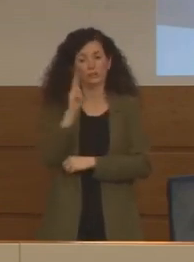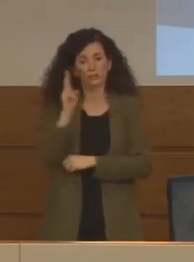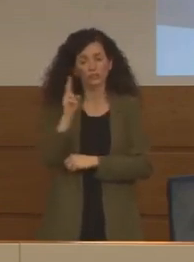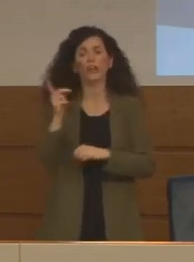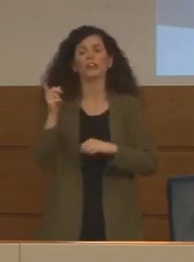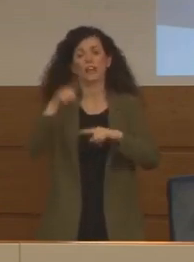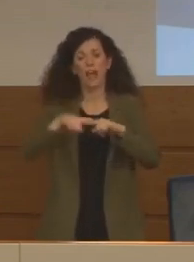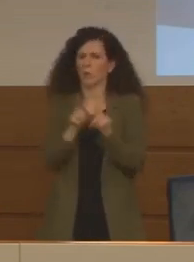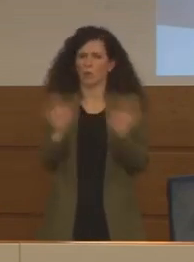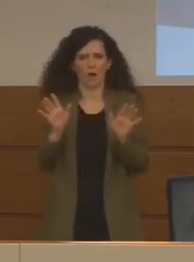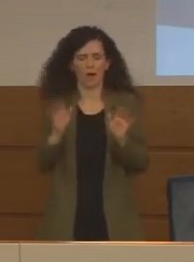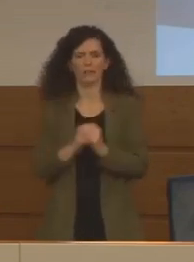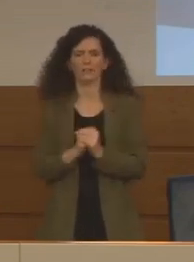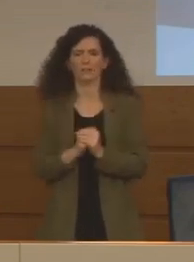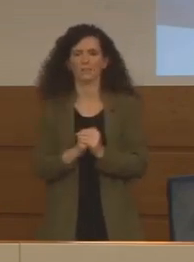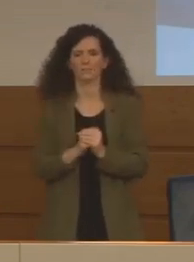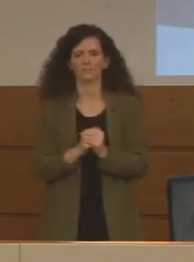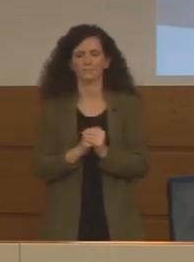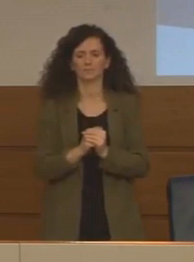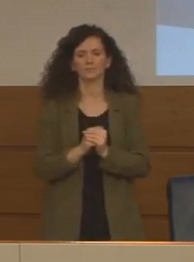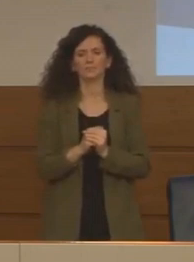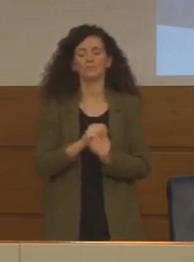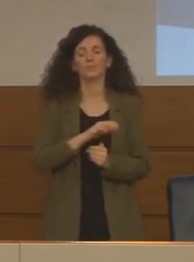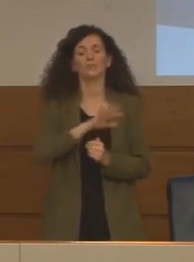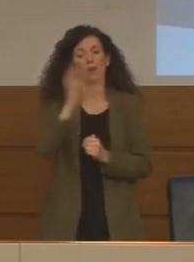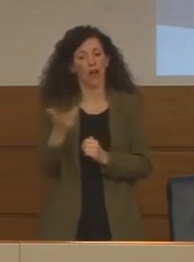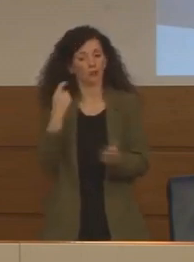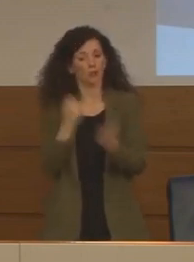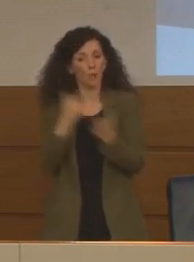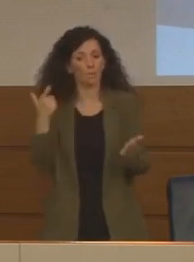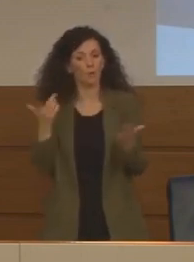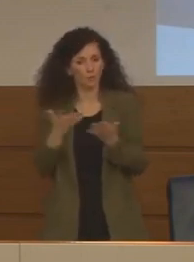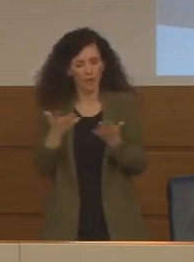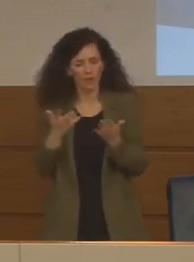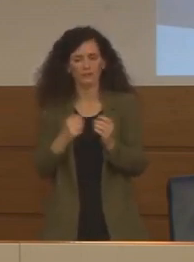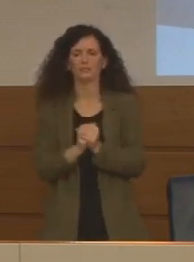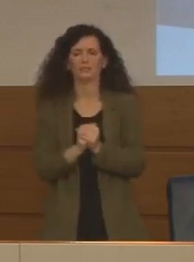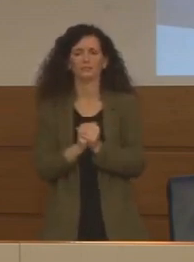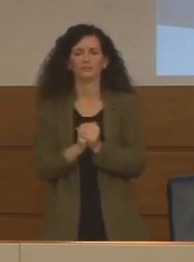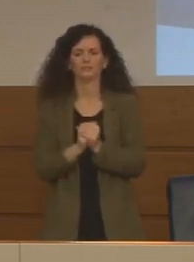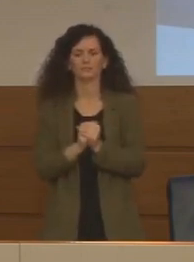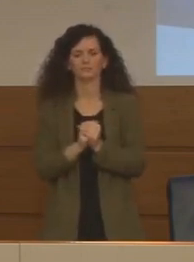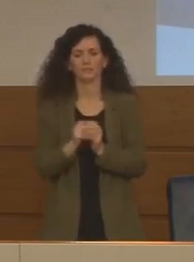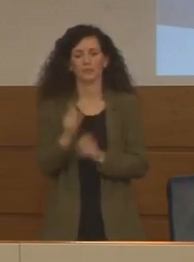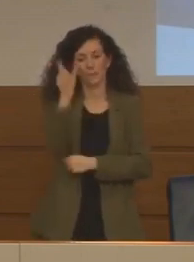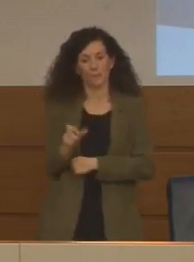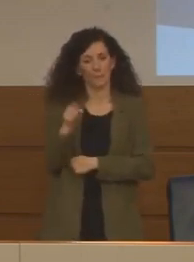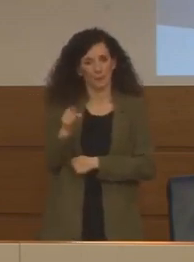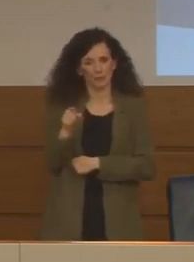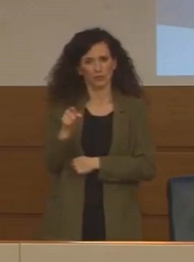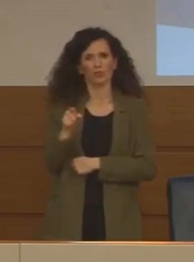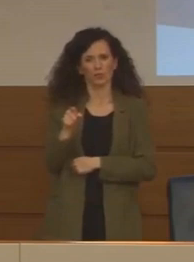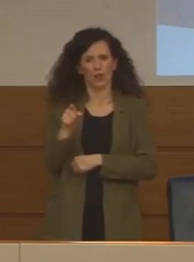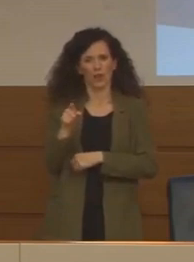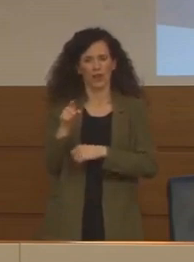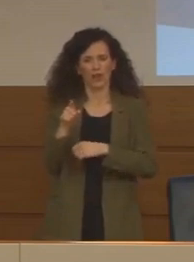80 e 89 anni. L'altro elemento molto importante è il fatto di avere delle patologie, quelle che noi